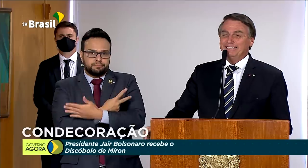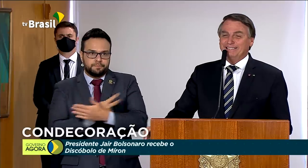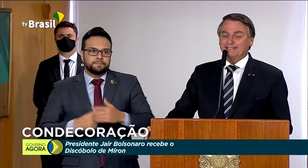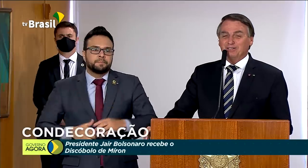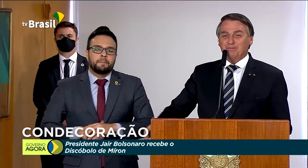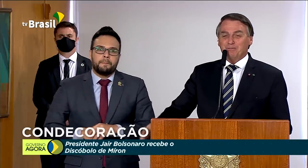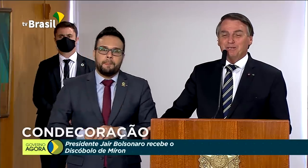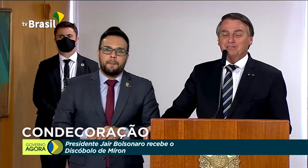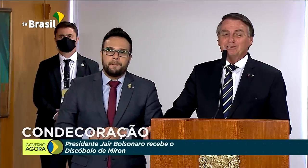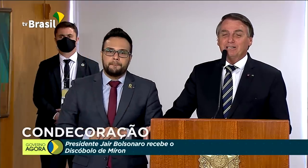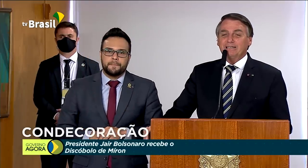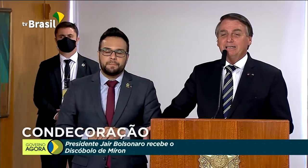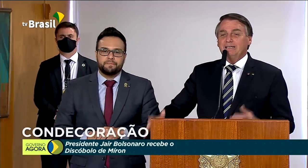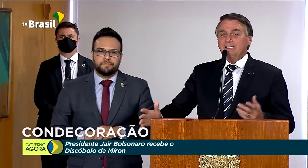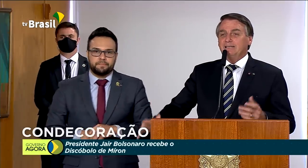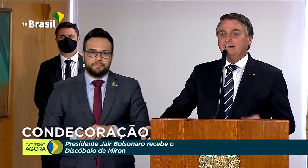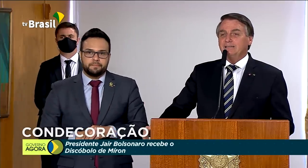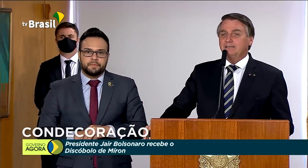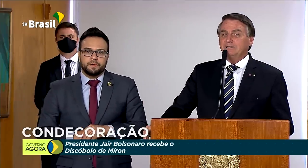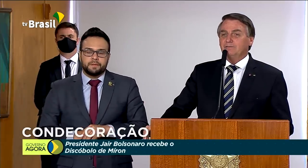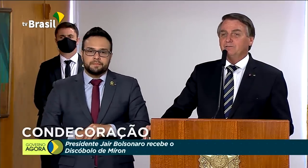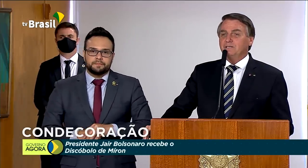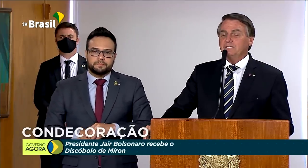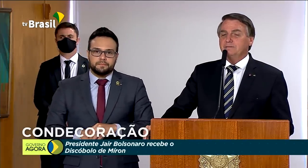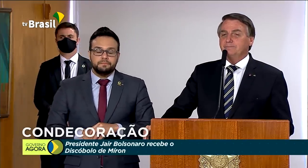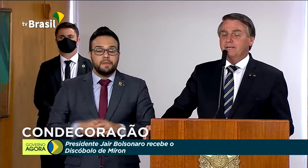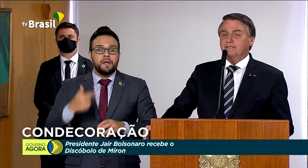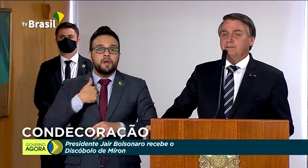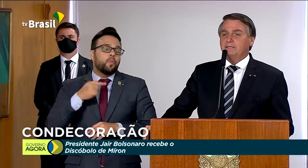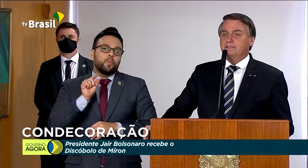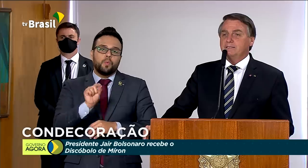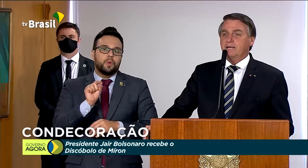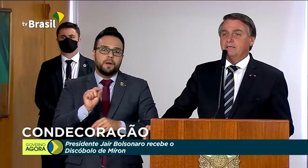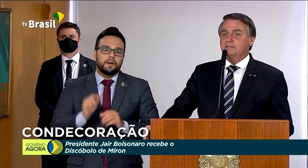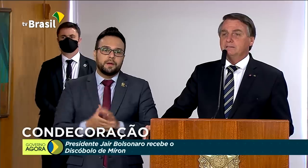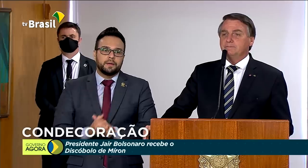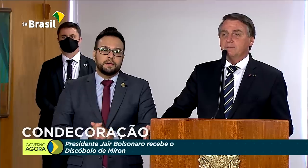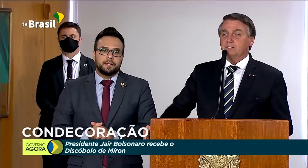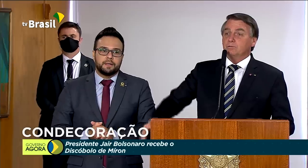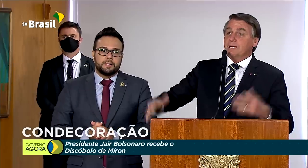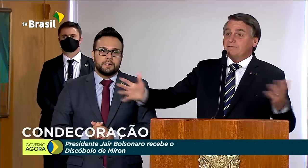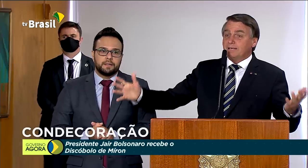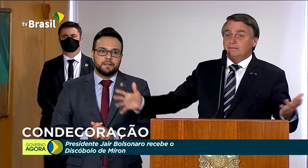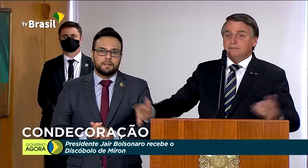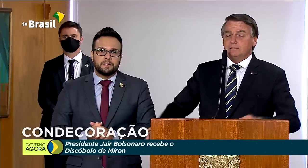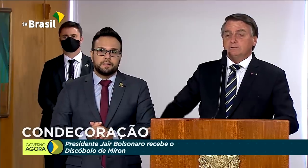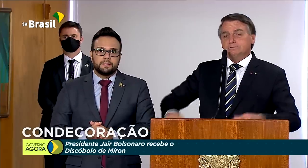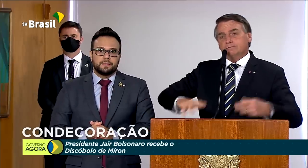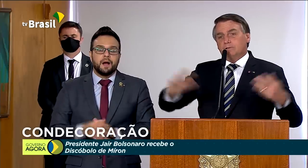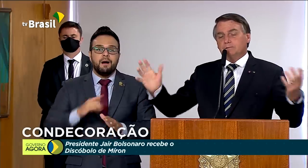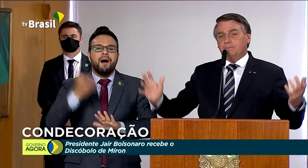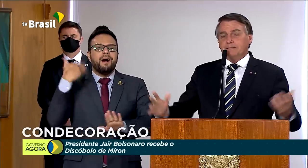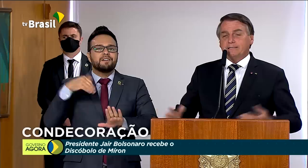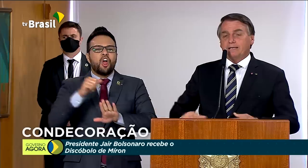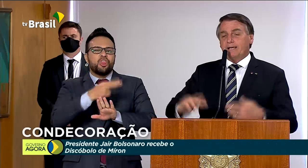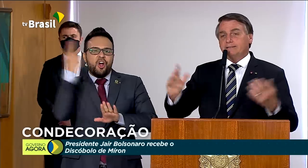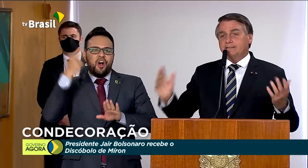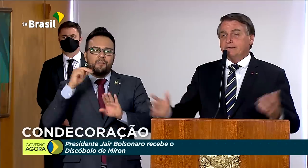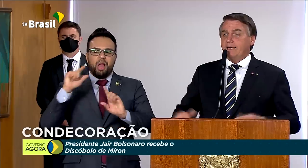nome, então é nome mais bonito agora. E eu fui, praticamente, sair de um cavalão, né, de